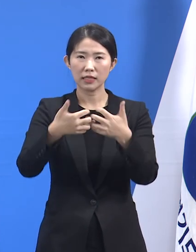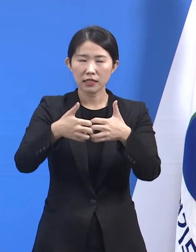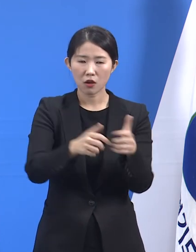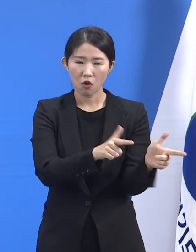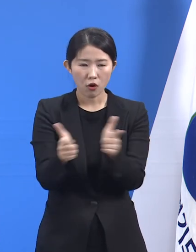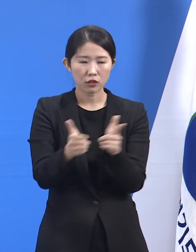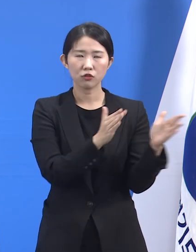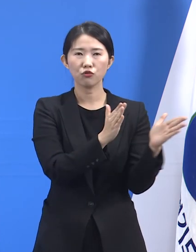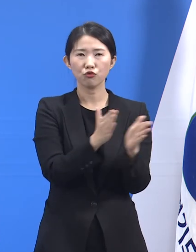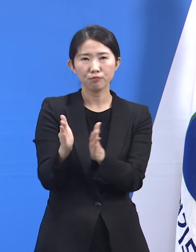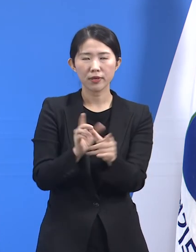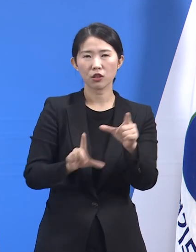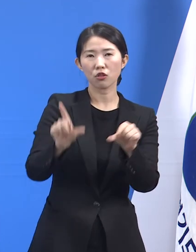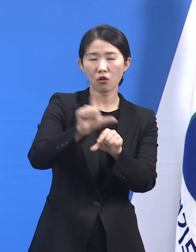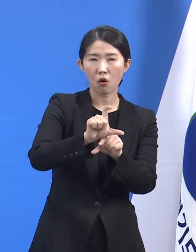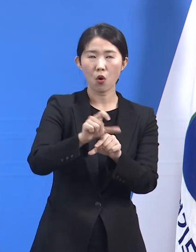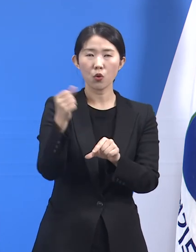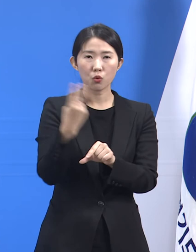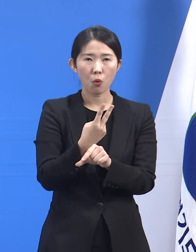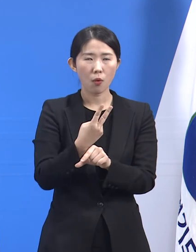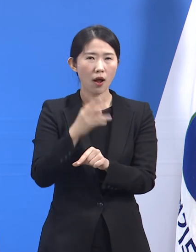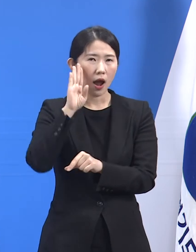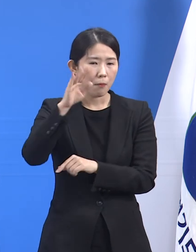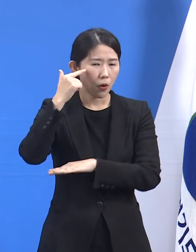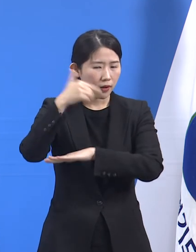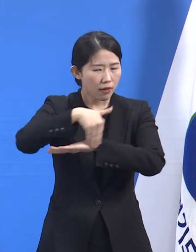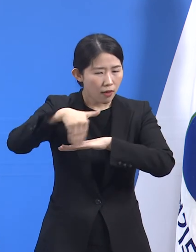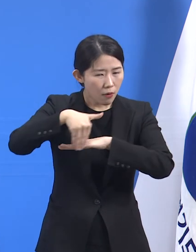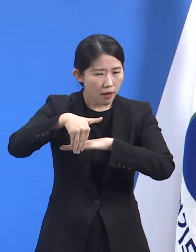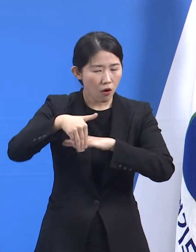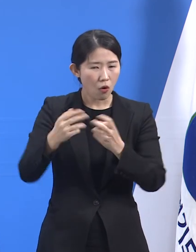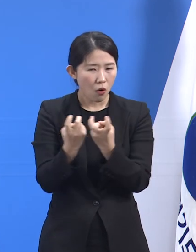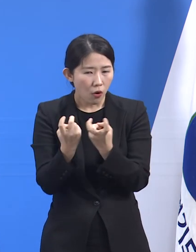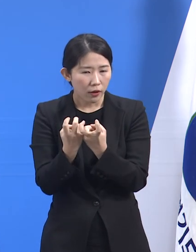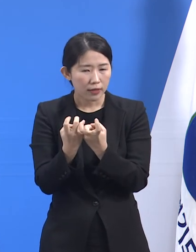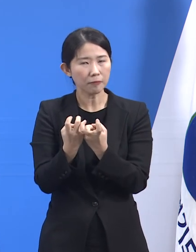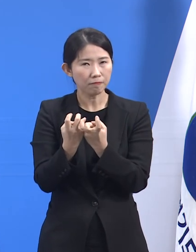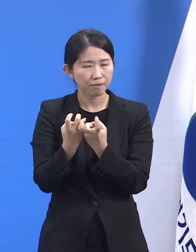수립하고 실천하는 일에 집중할 것입니다.